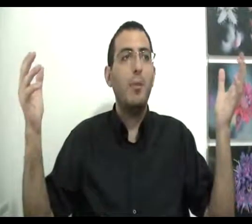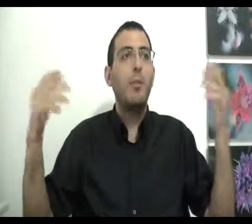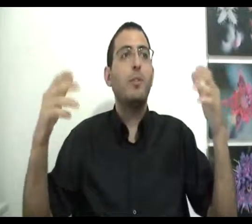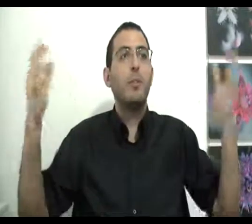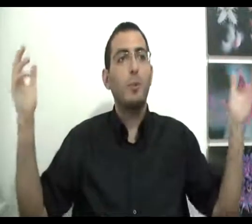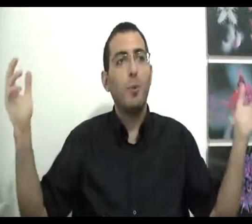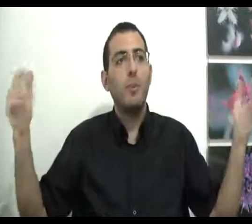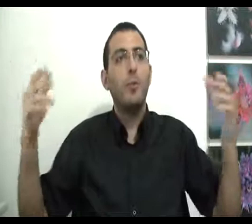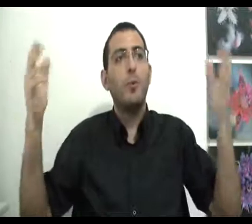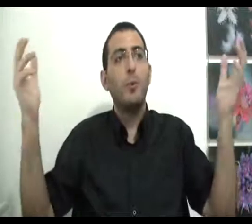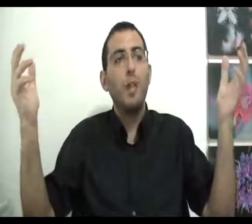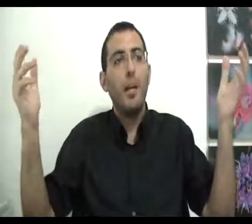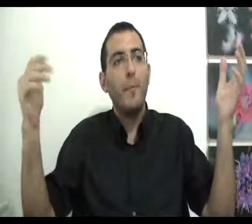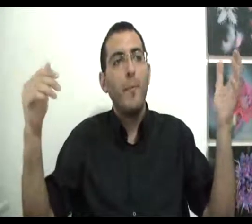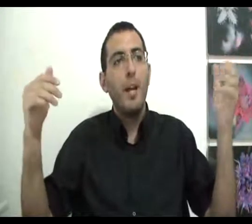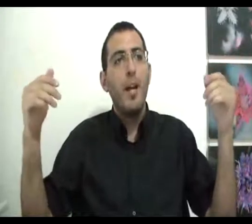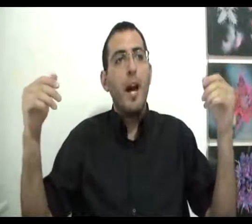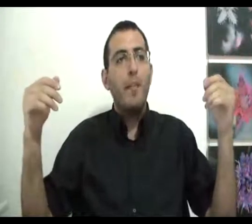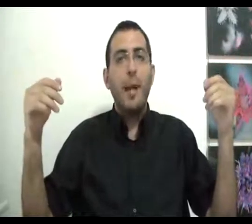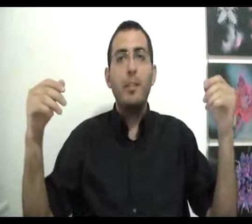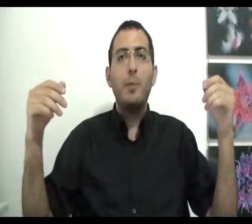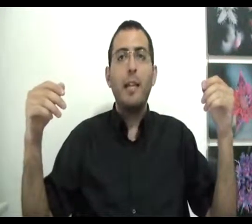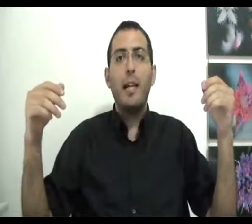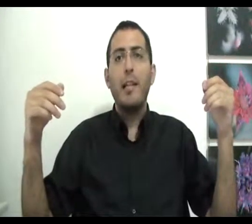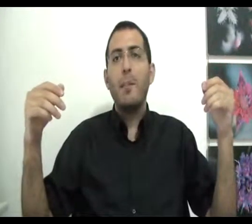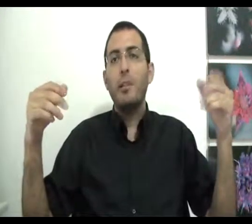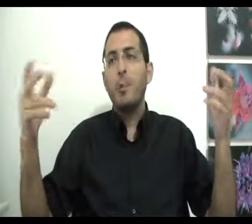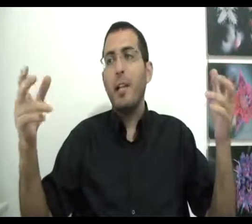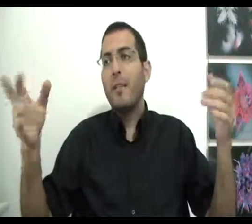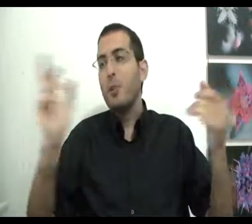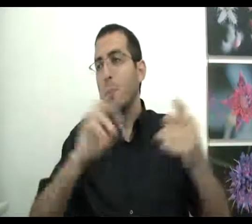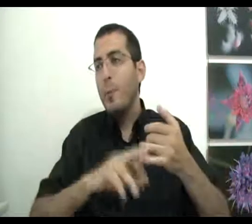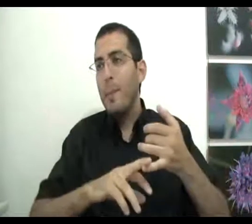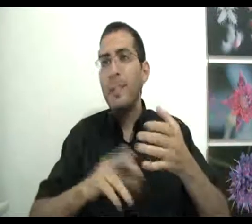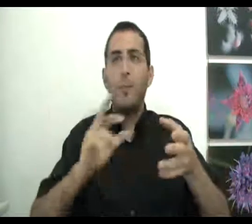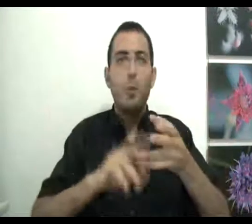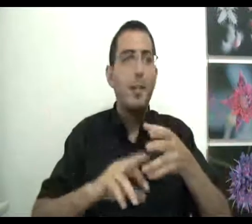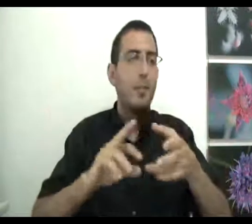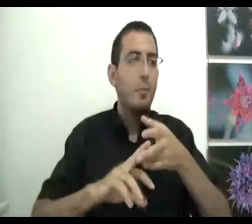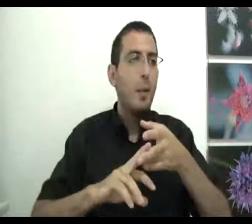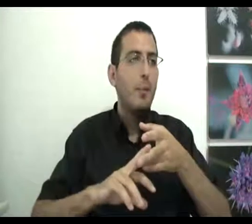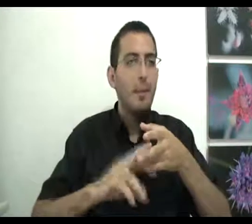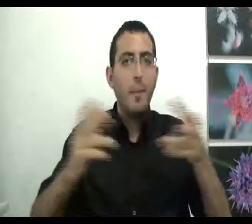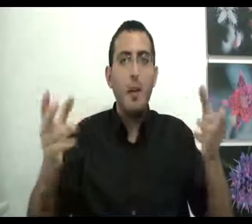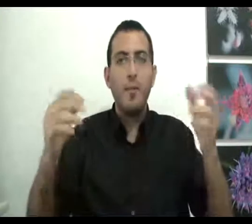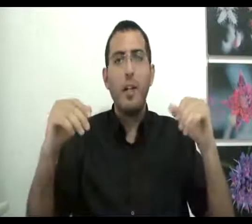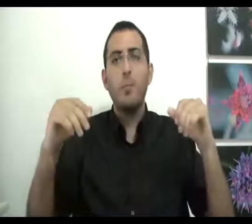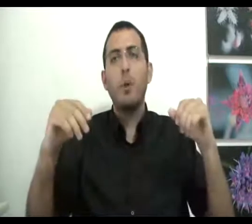הוא עושה מה שהוא רוצה הוא מאושר, אבל בראש הוא מתחיל להגיד, בראש הוא מתחיל להבין שהוא מוגבל בזה ומוגבל לזה, מוגבל בזה, ומלא, הוא הופך להיות את פחות